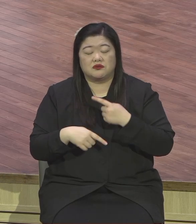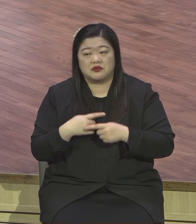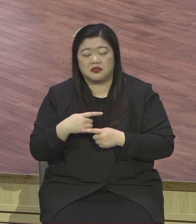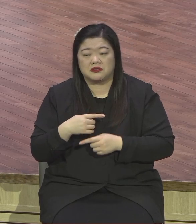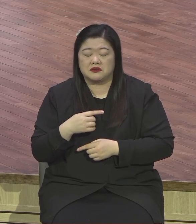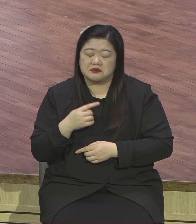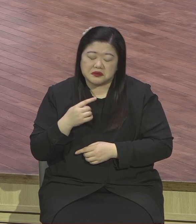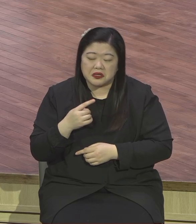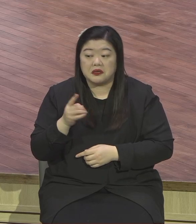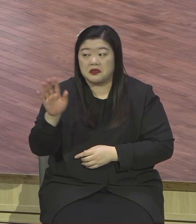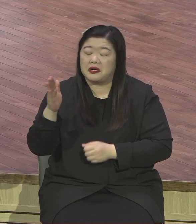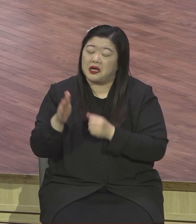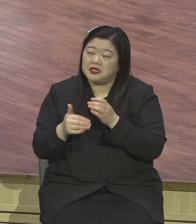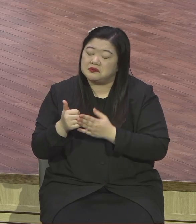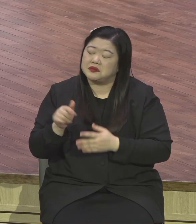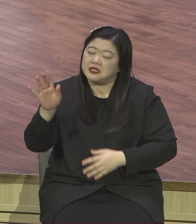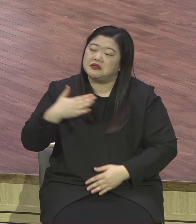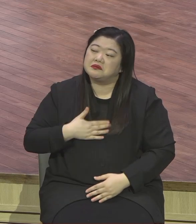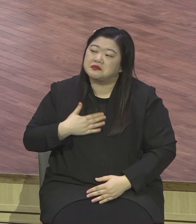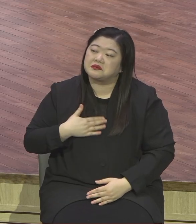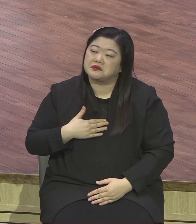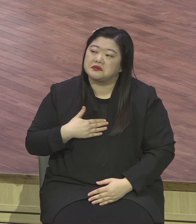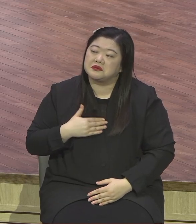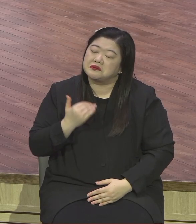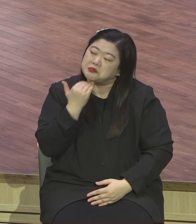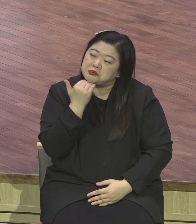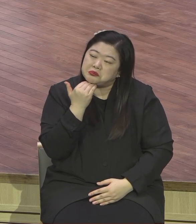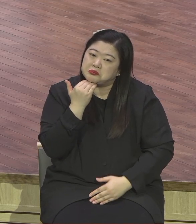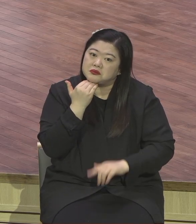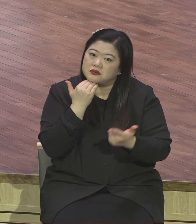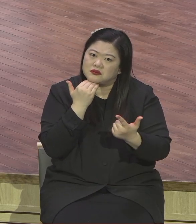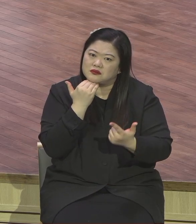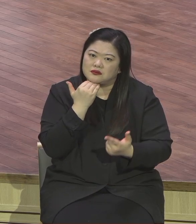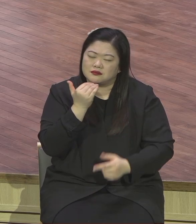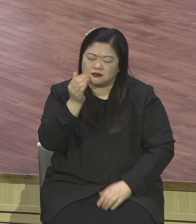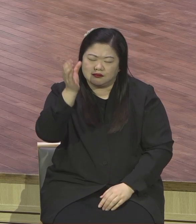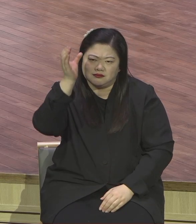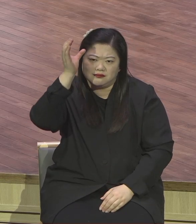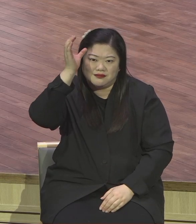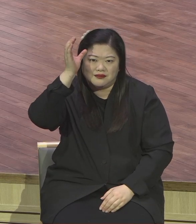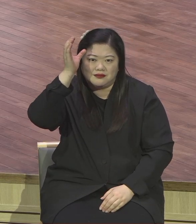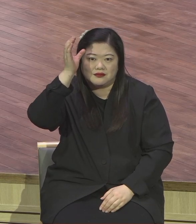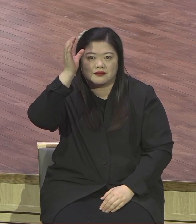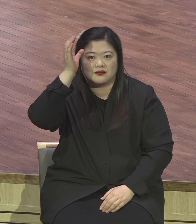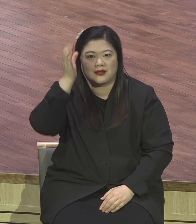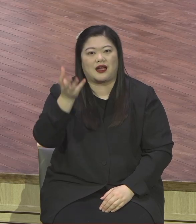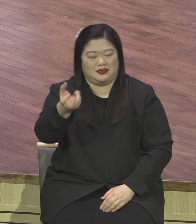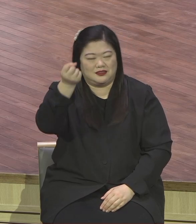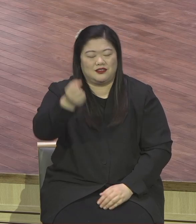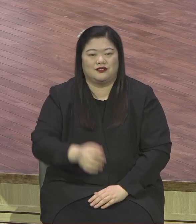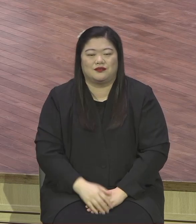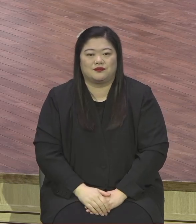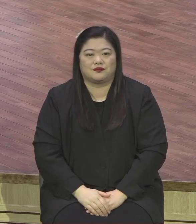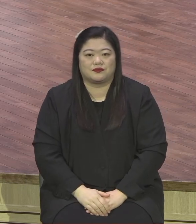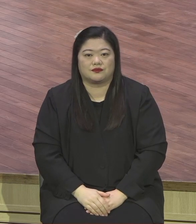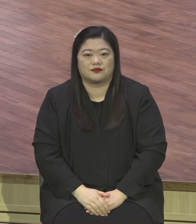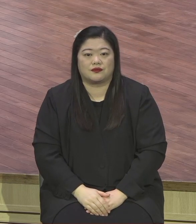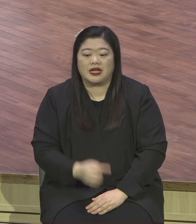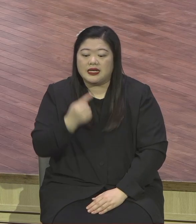열라. 크게 열라. 크게 열라. 내가 채우리라. 크게 연단 말은요. 믿음에 크게